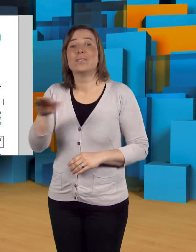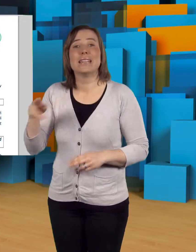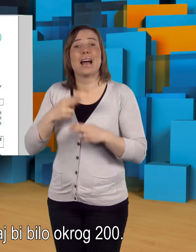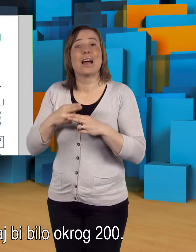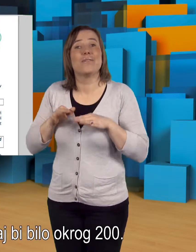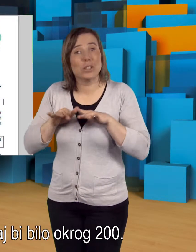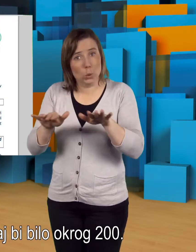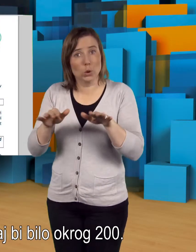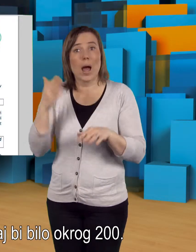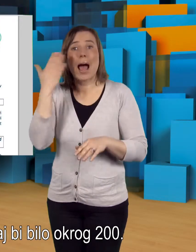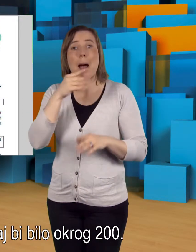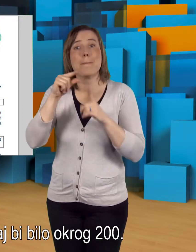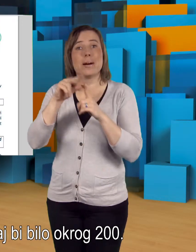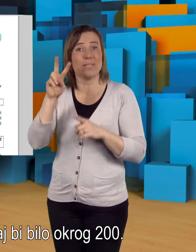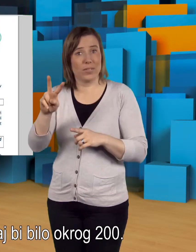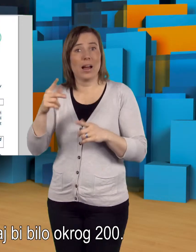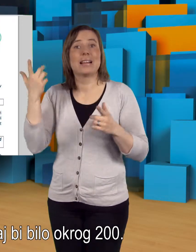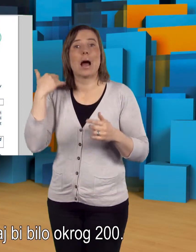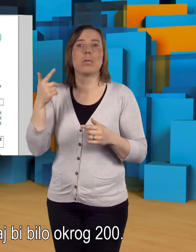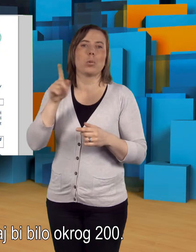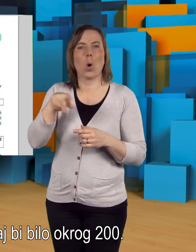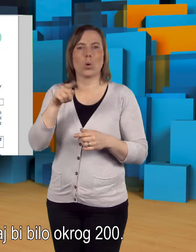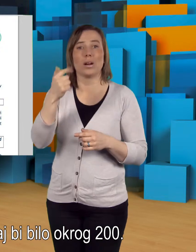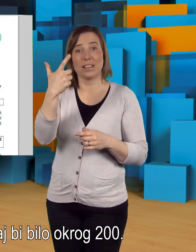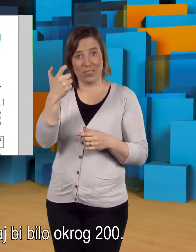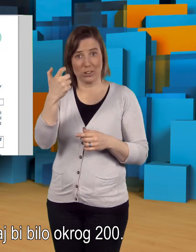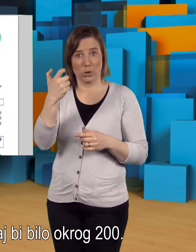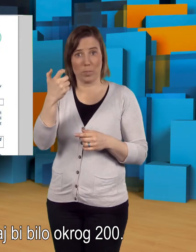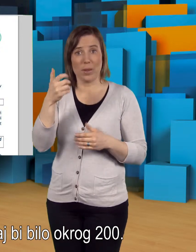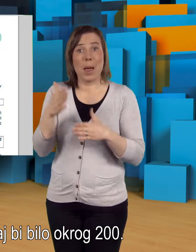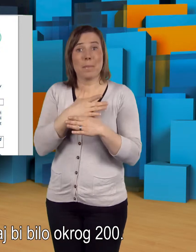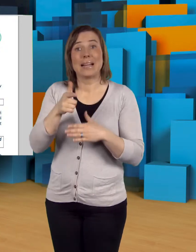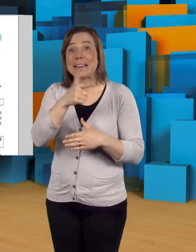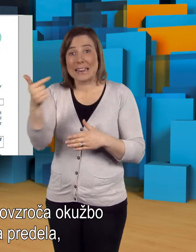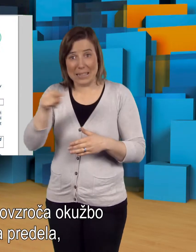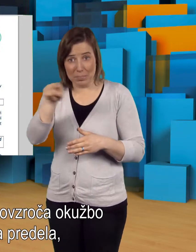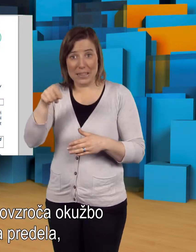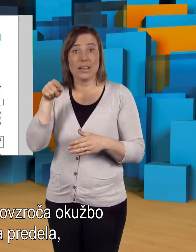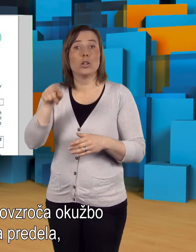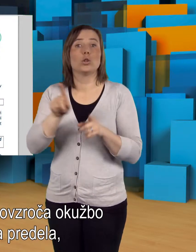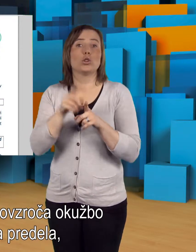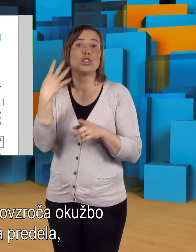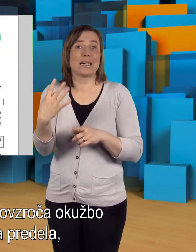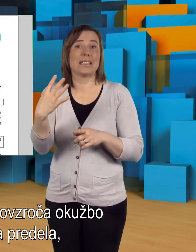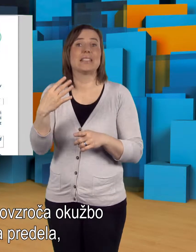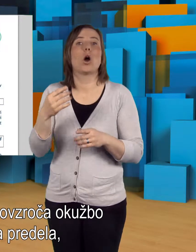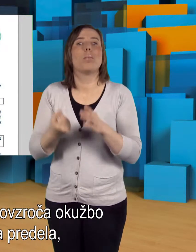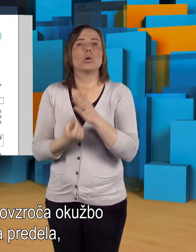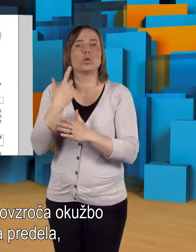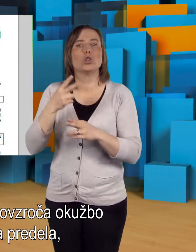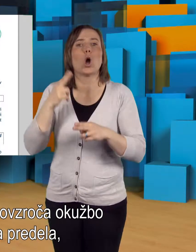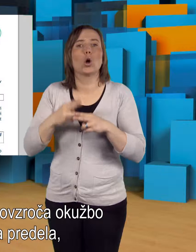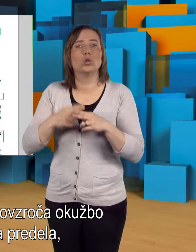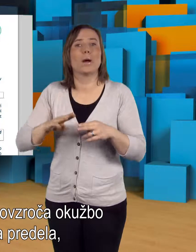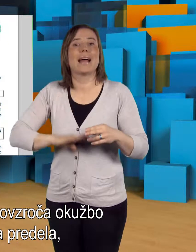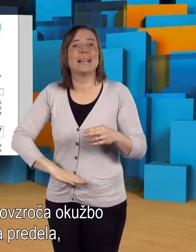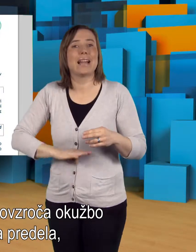Vseh virusov HPV naj bi bilo okrog 200. Med njimi je jih 40 povzroča okušbo